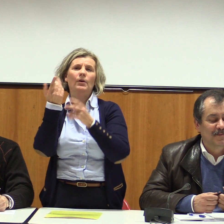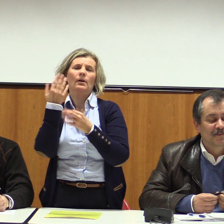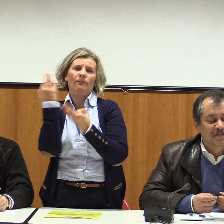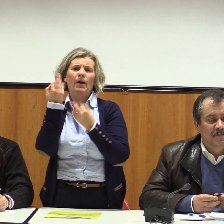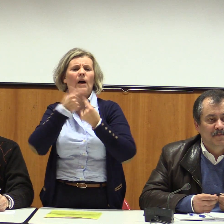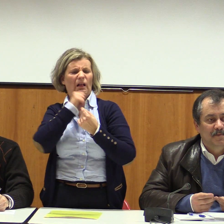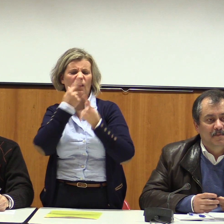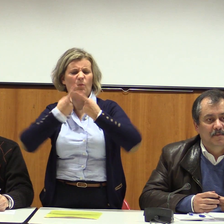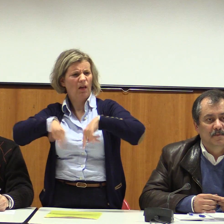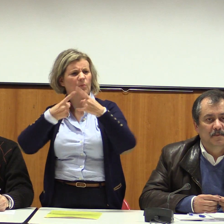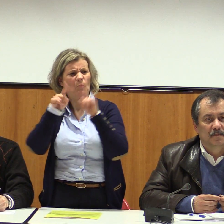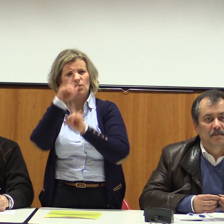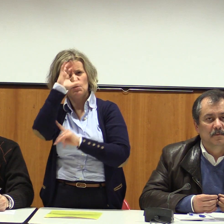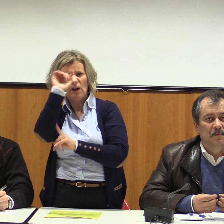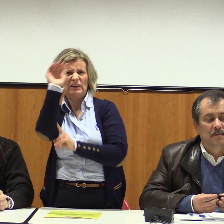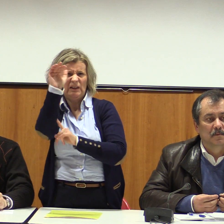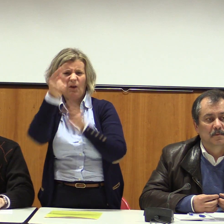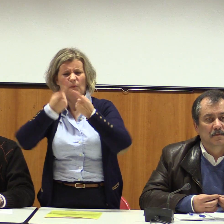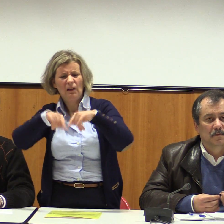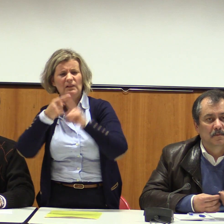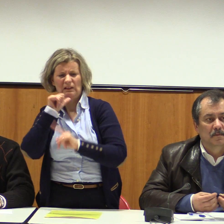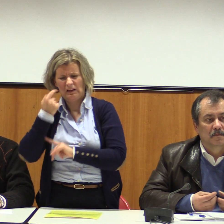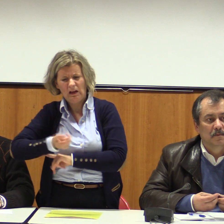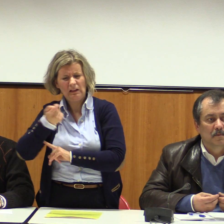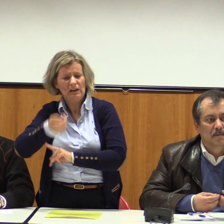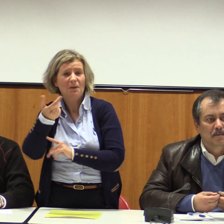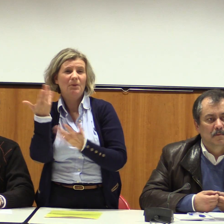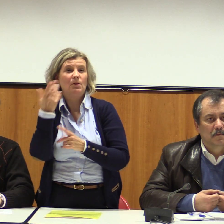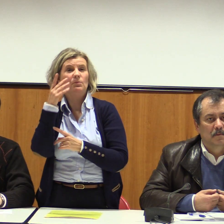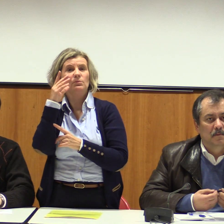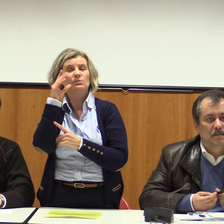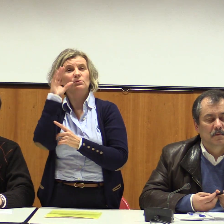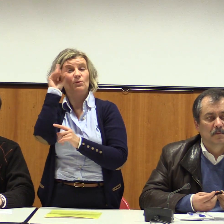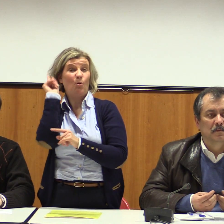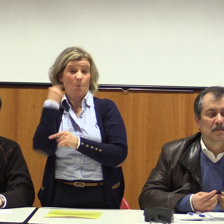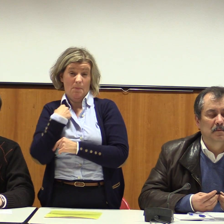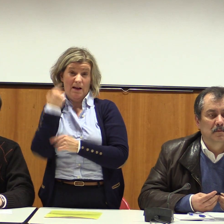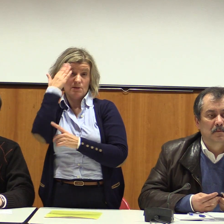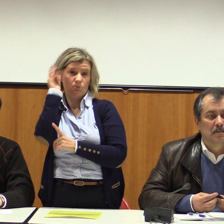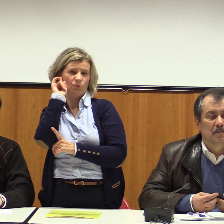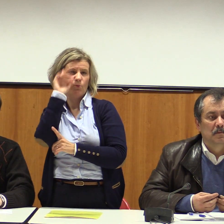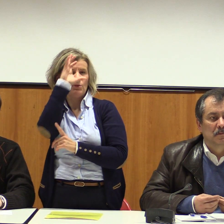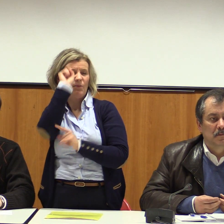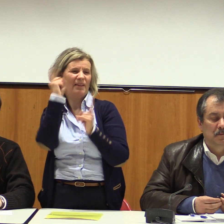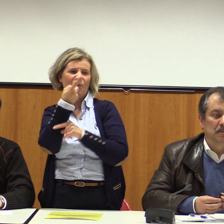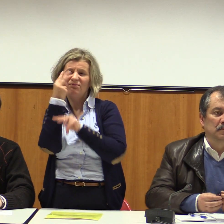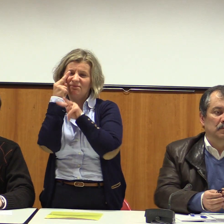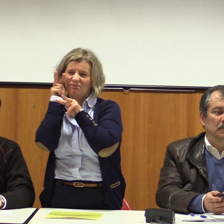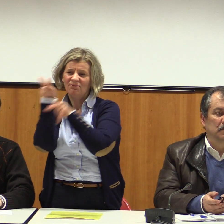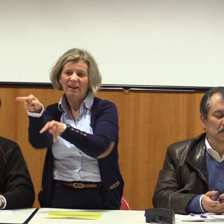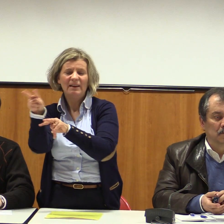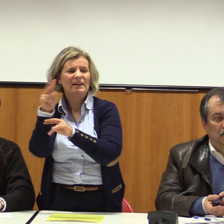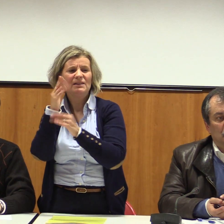Portanto, o nosso objetivo, ao longo dos reuniões que temos tido com diferentes ministérios, é exatamente